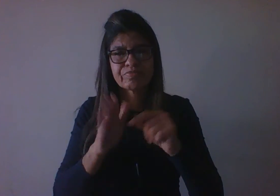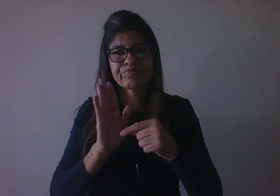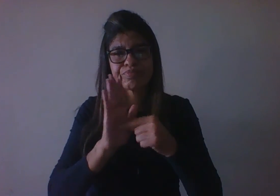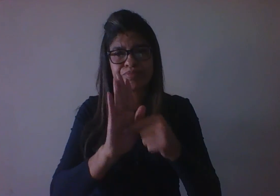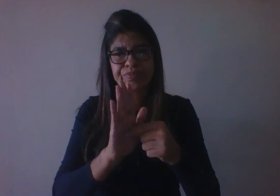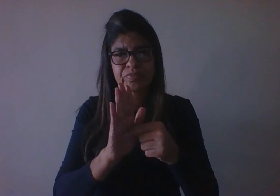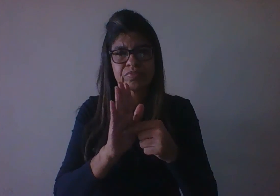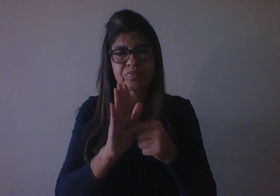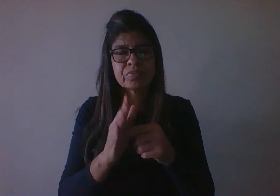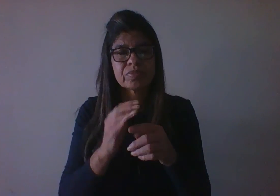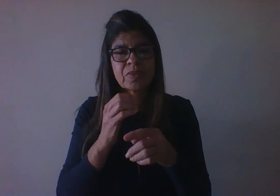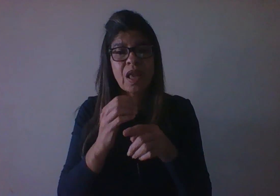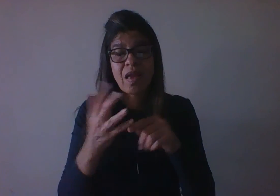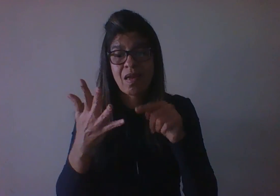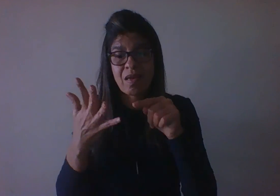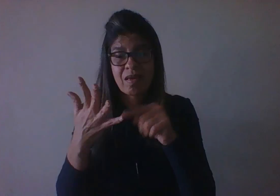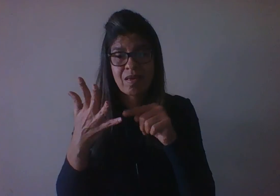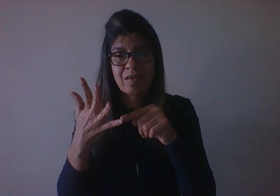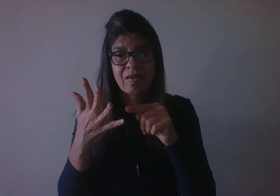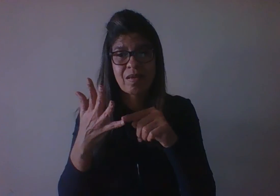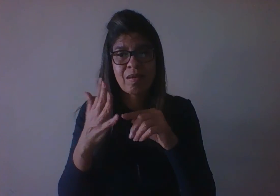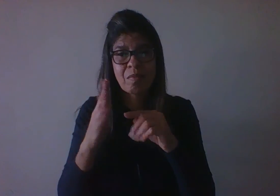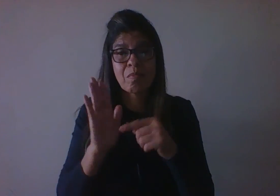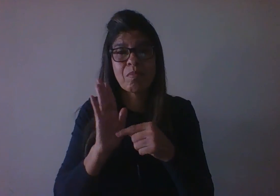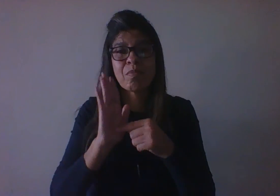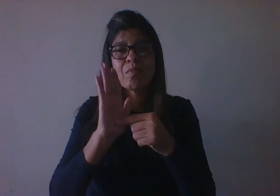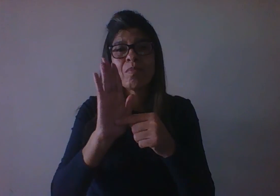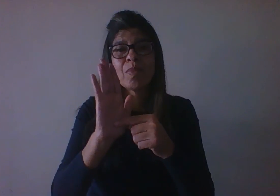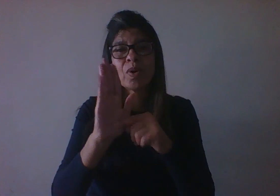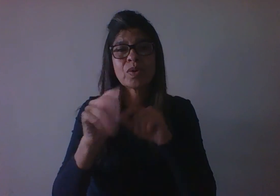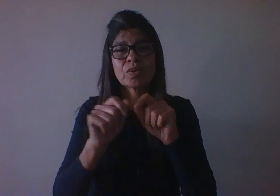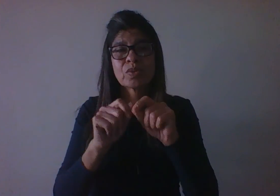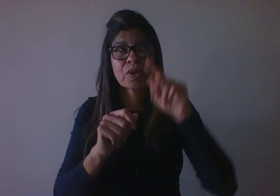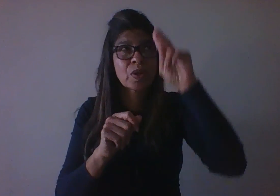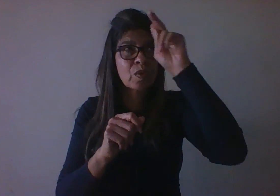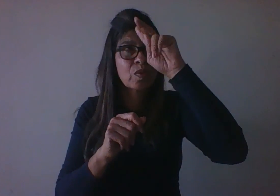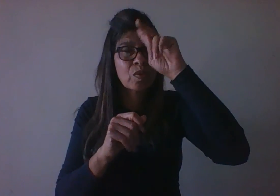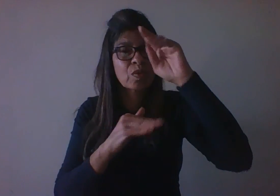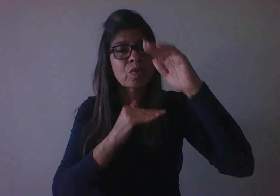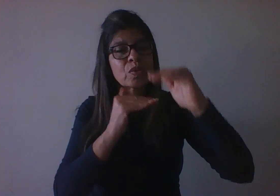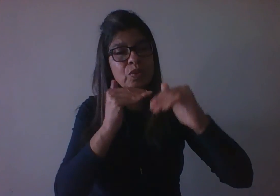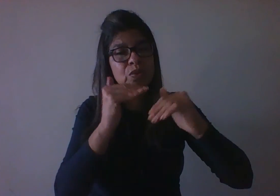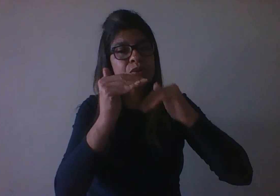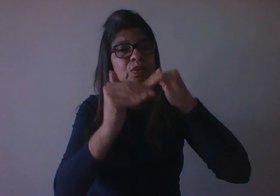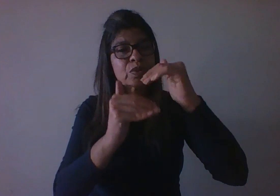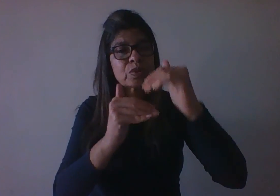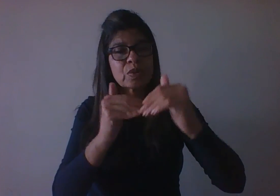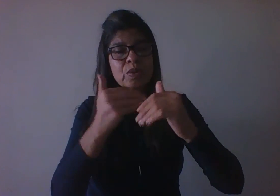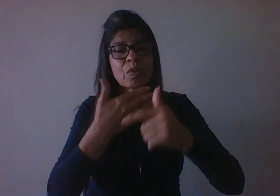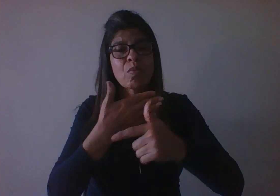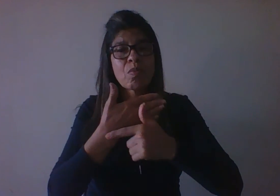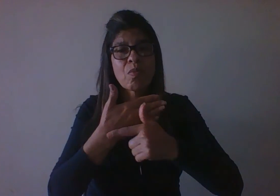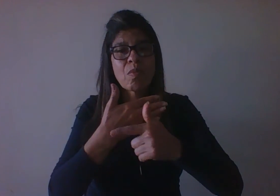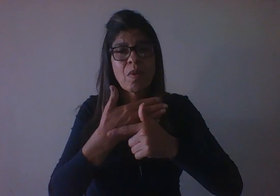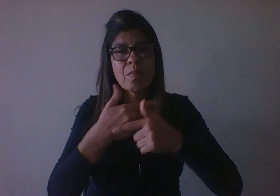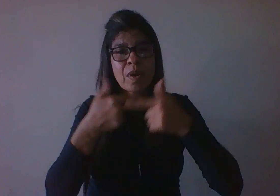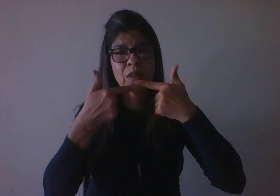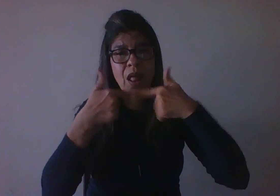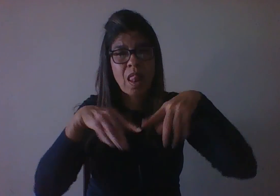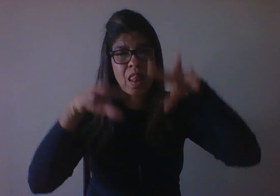Então, ele enfatiza o processo sócio-histórico e o papel da linguagem e o desenvolvimento do indivíduo.